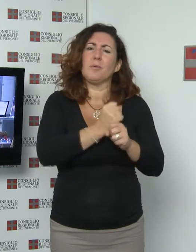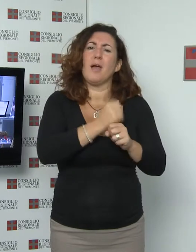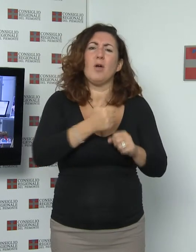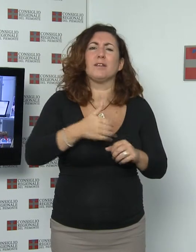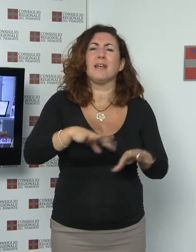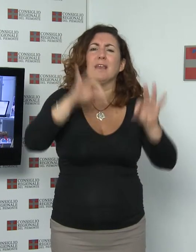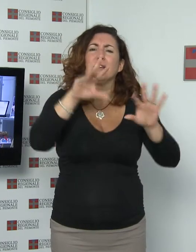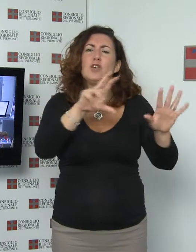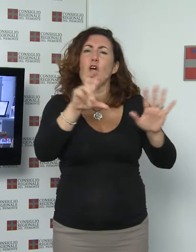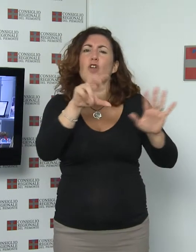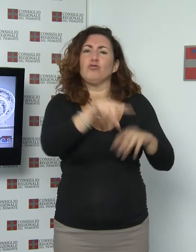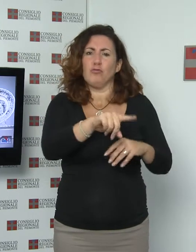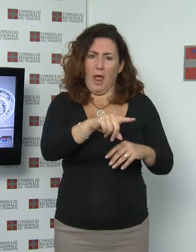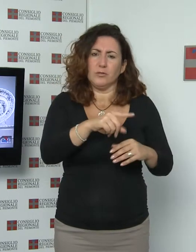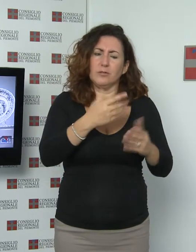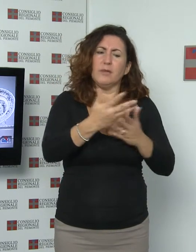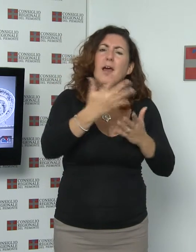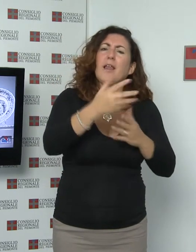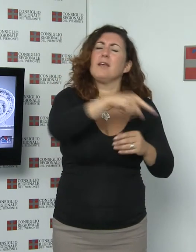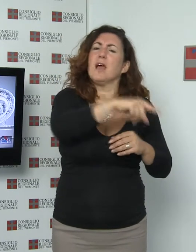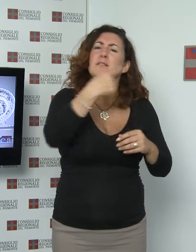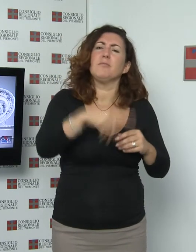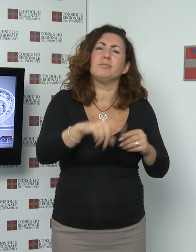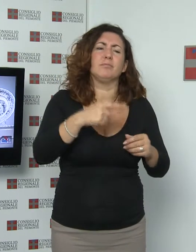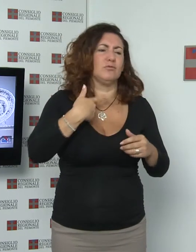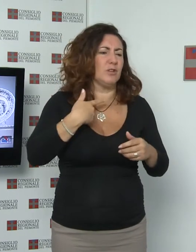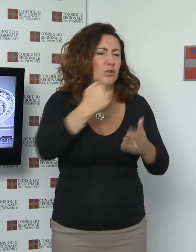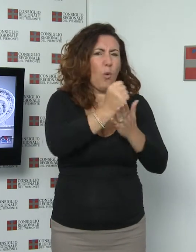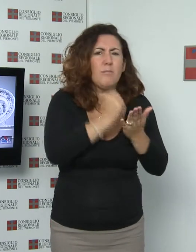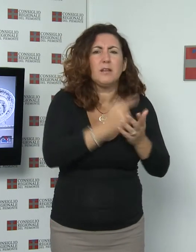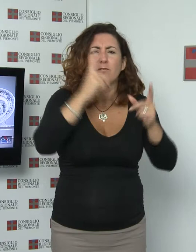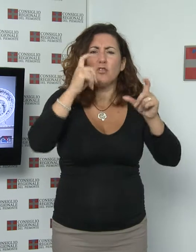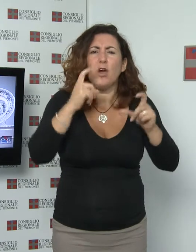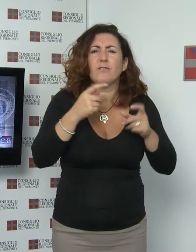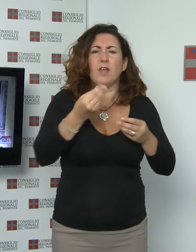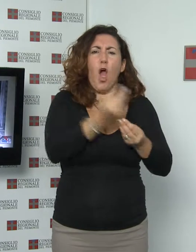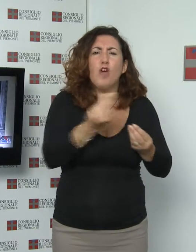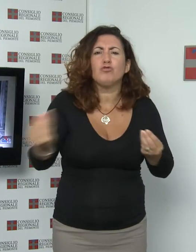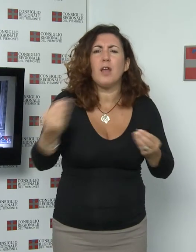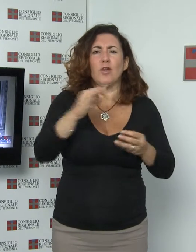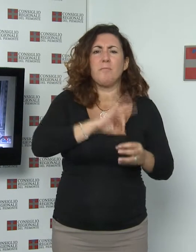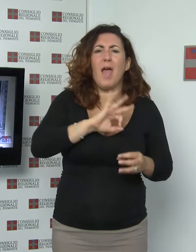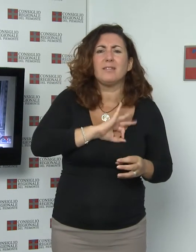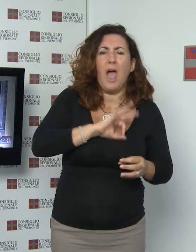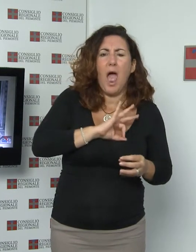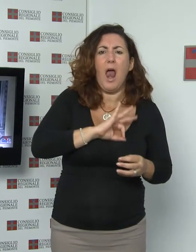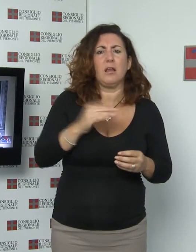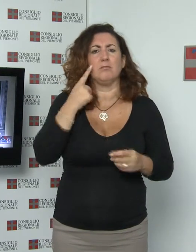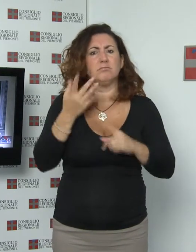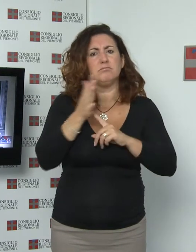novembre espone documenti, fotografie, oggetti, medaglie e pubblicazioni che testimoniano l'impegno culturale e sociale del marchese